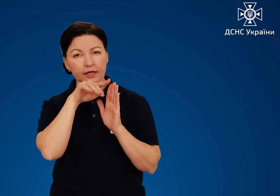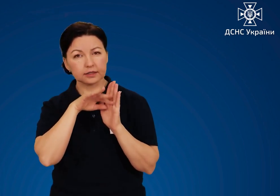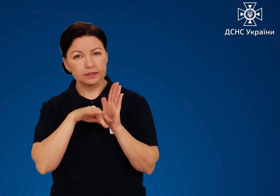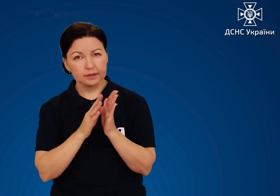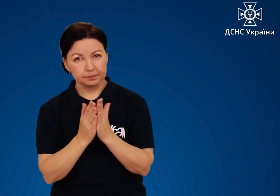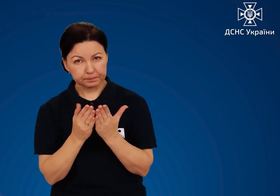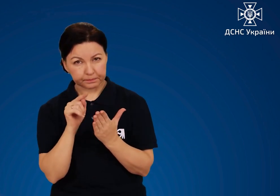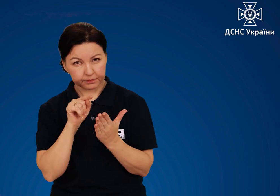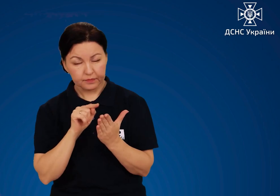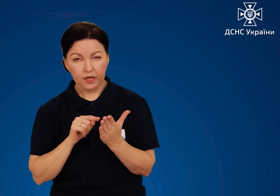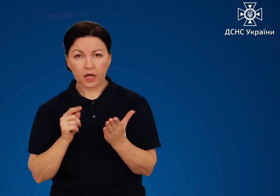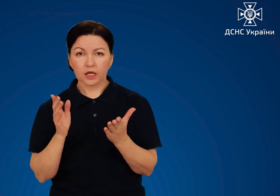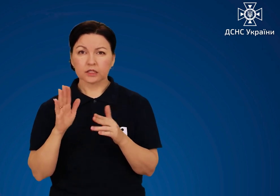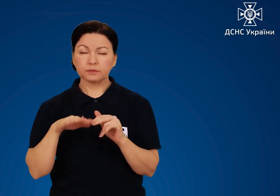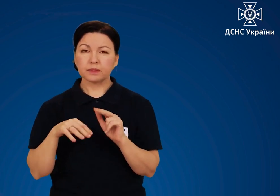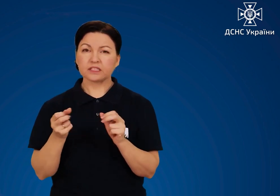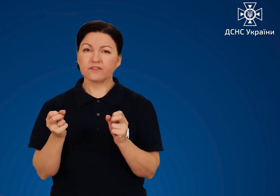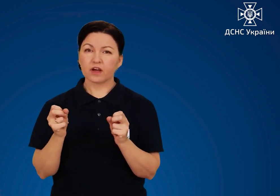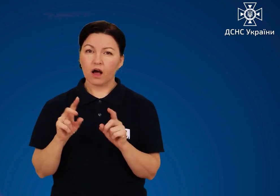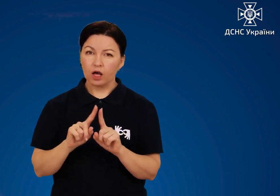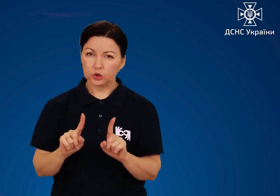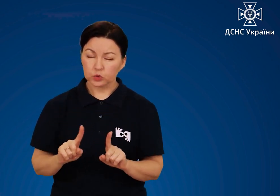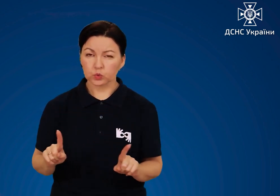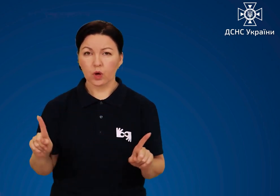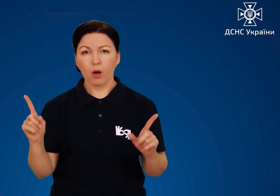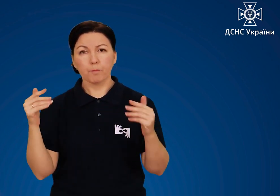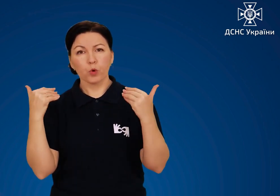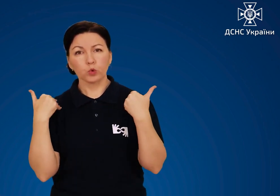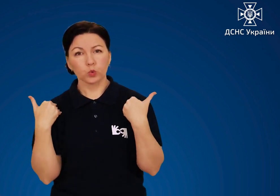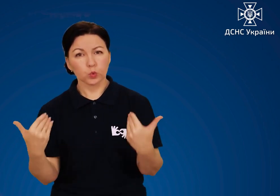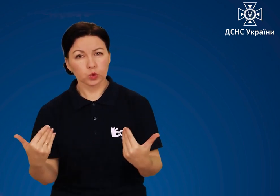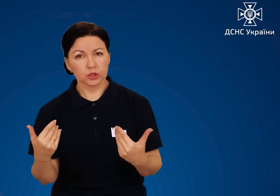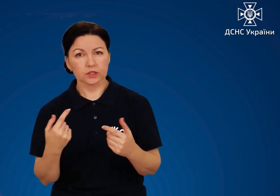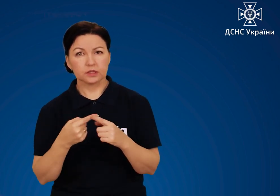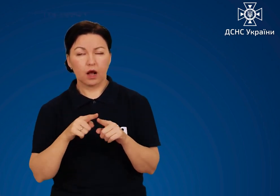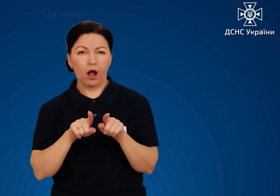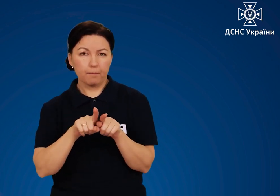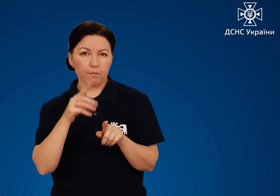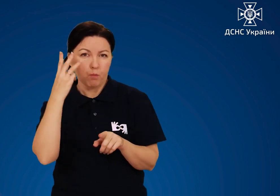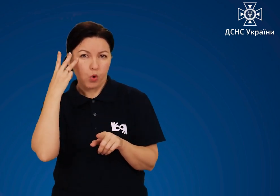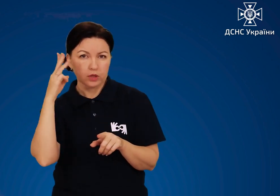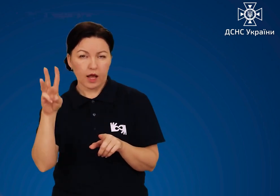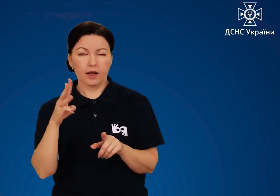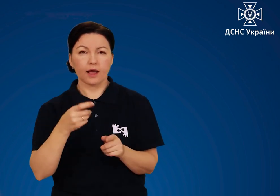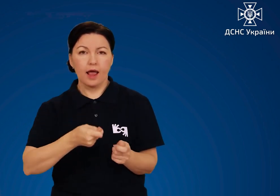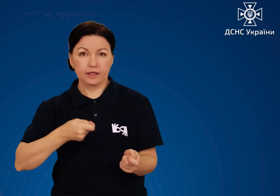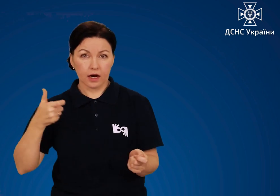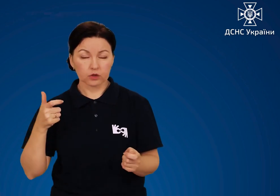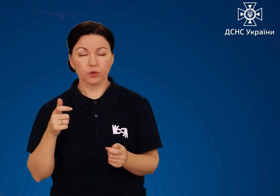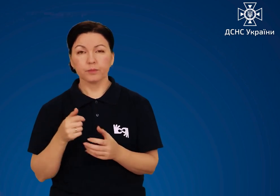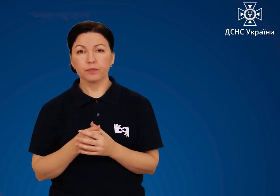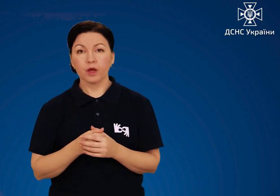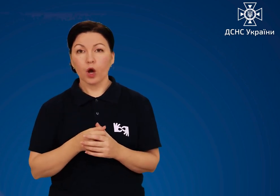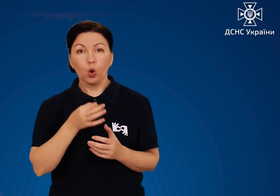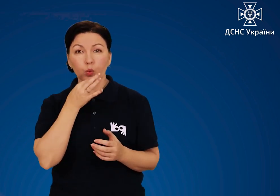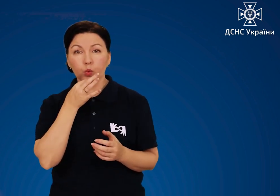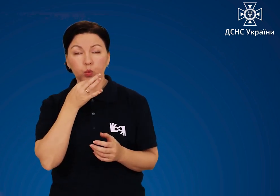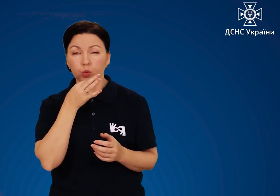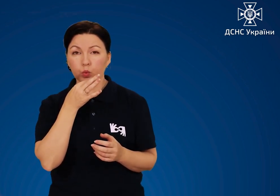технічні характеристики, спеціфікацію та потужність даної моделі генератора. Та перед